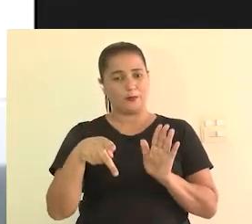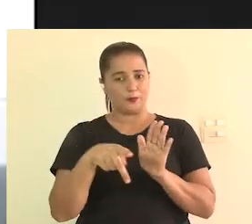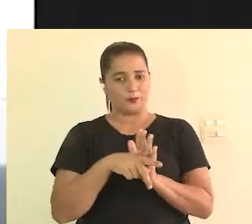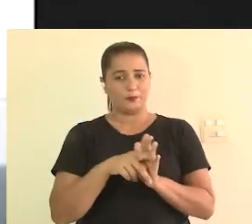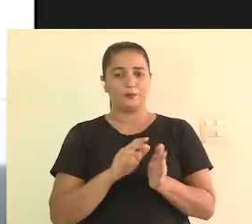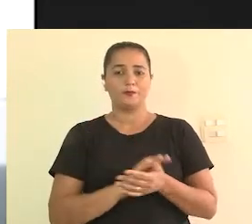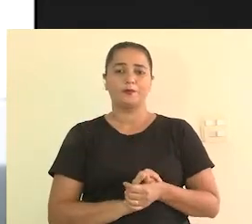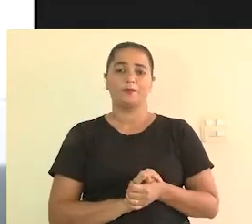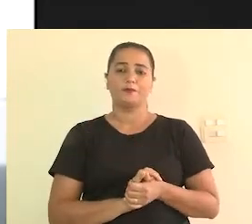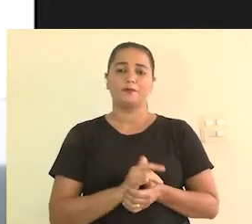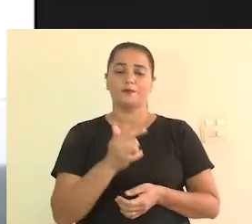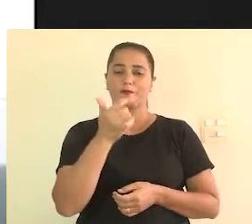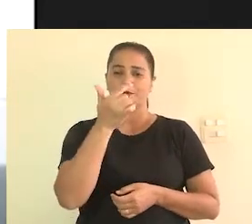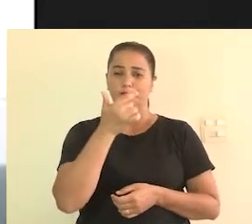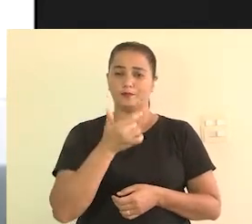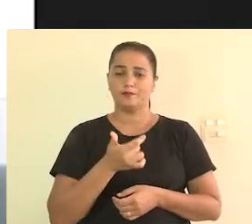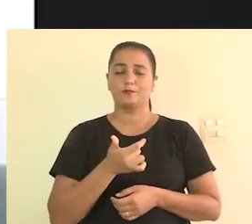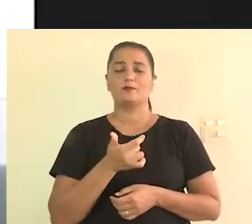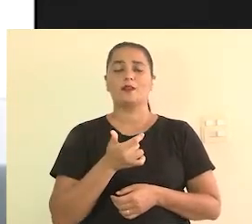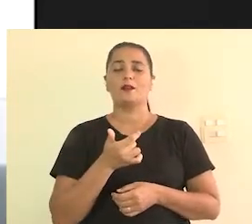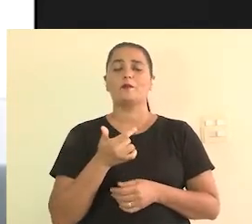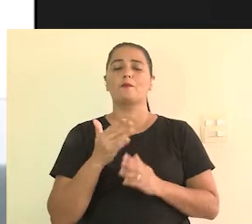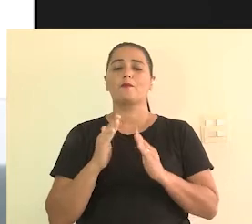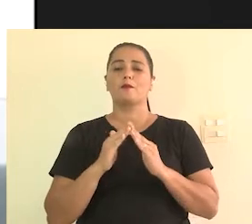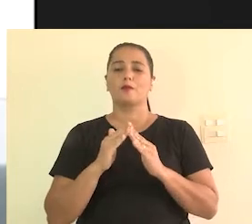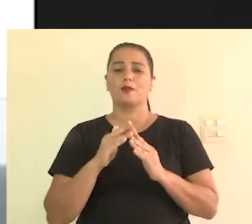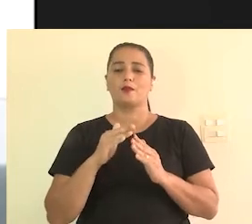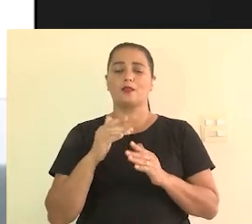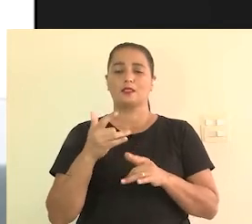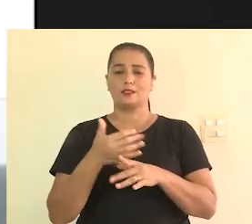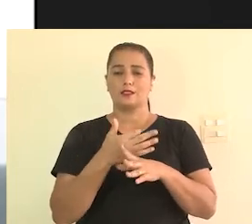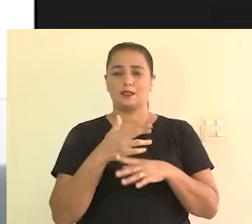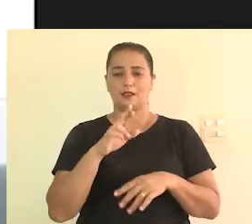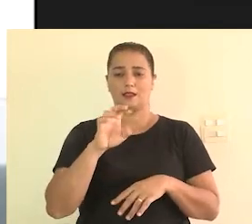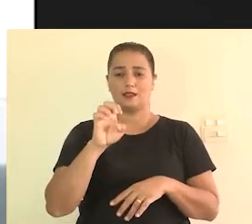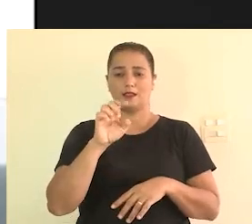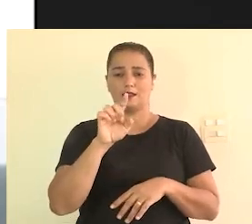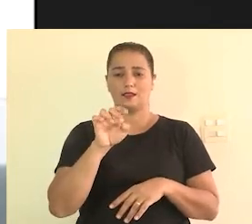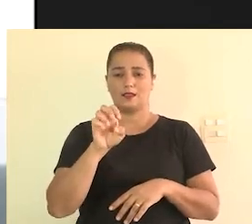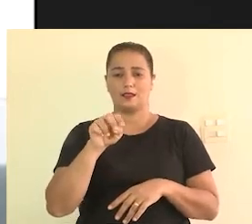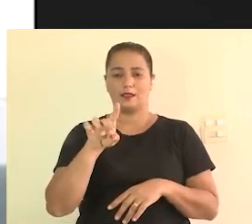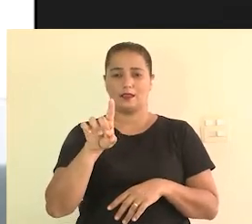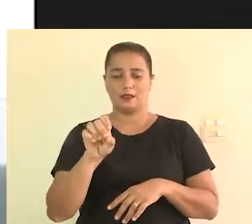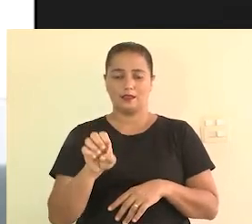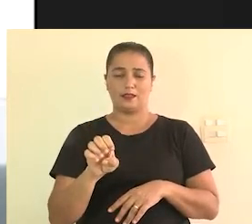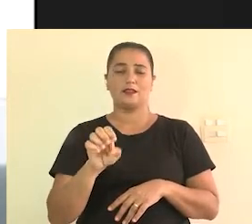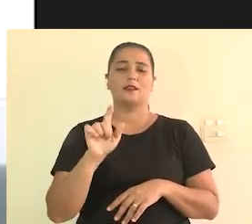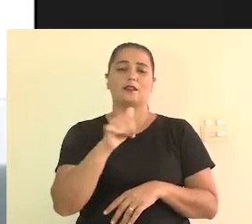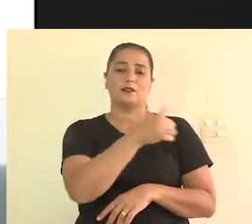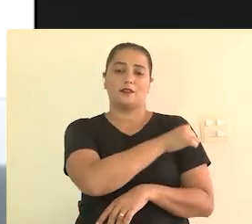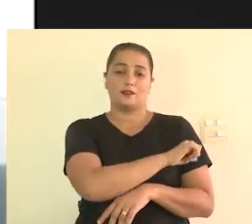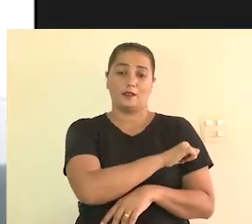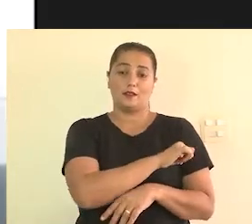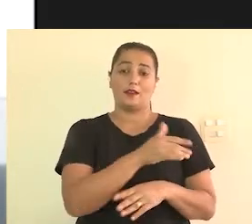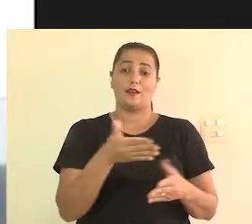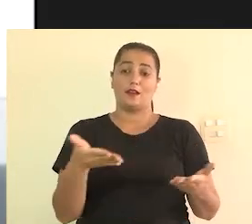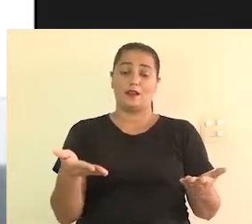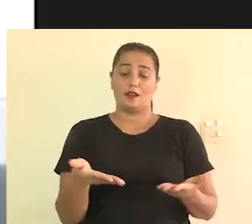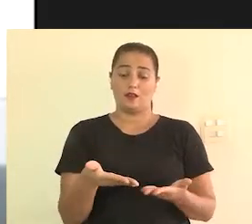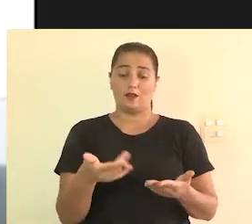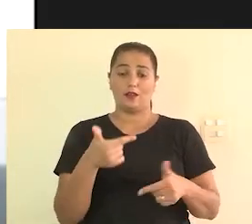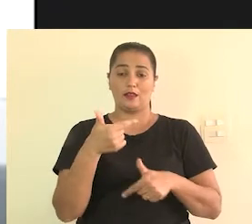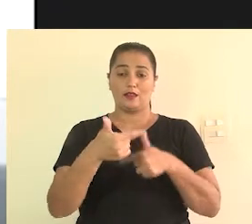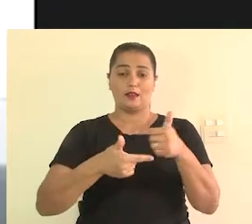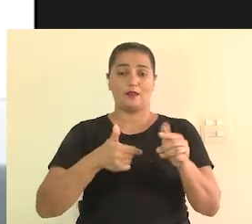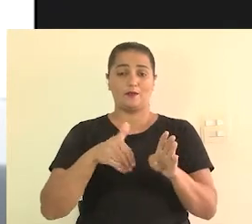de Janeiro. Eu sou da cidade de Resende, no interior do Rio de Janeiro, e atualmente atuo